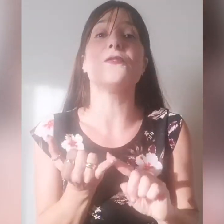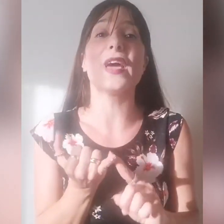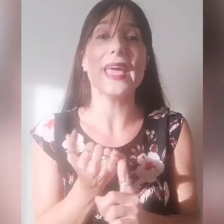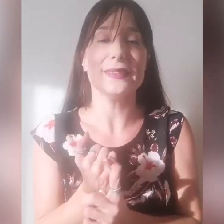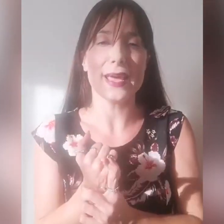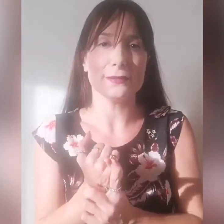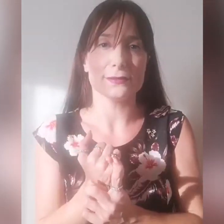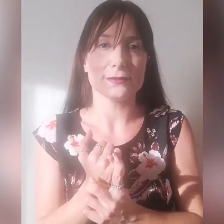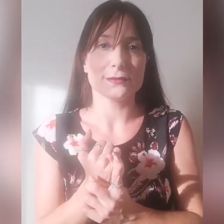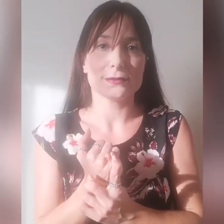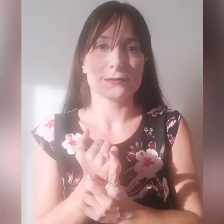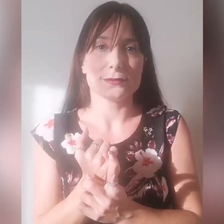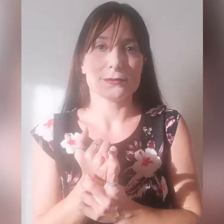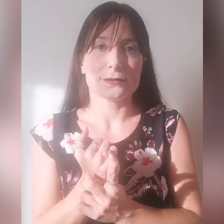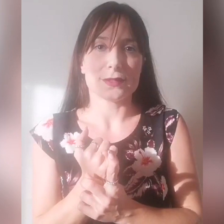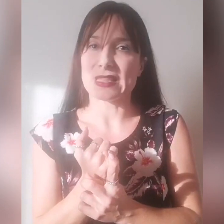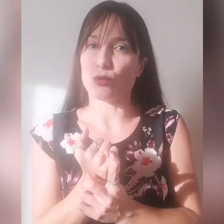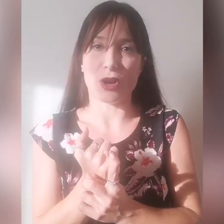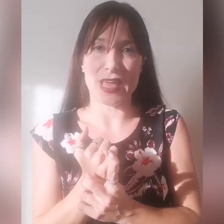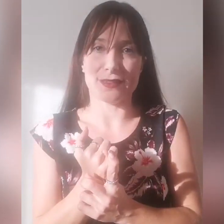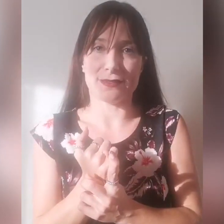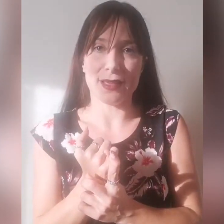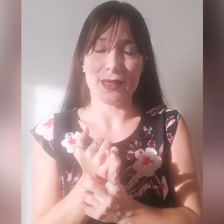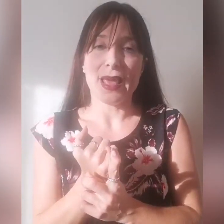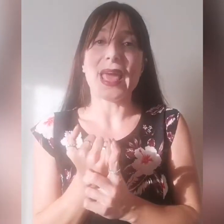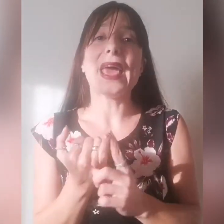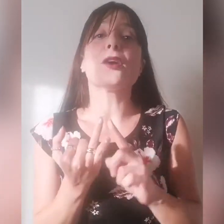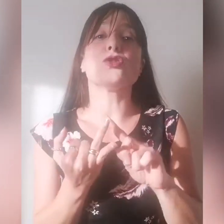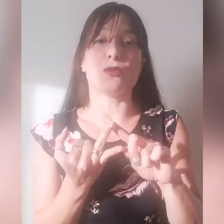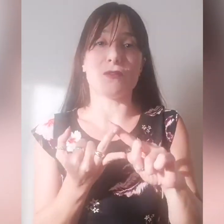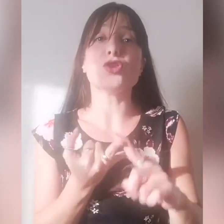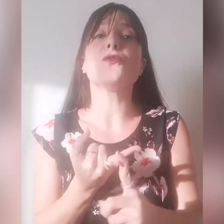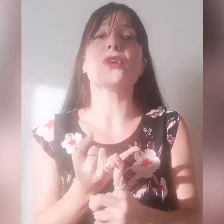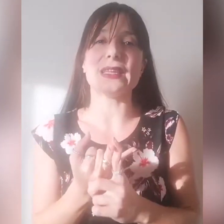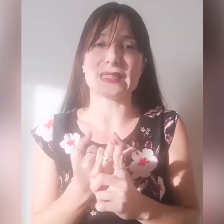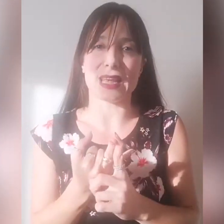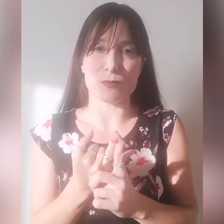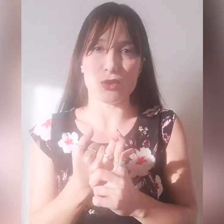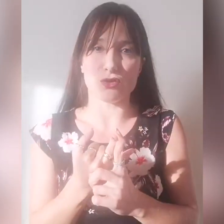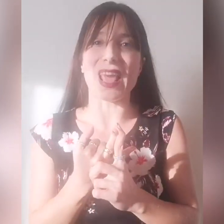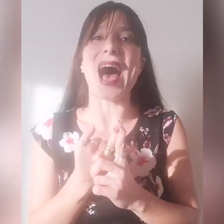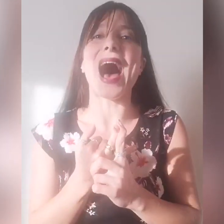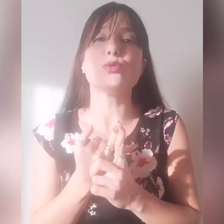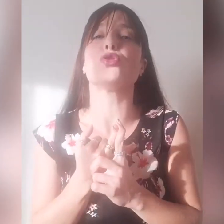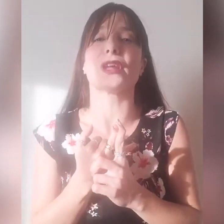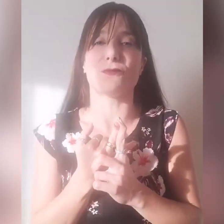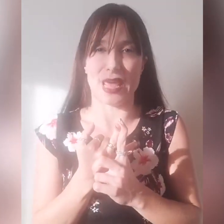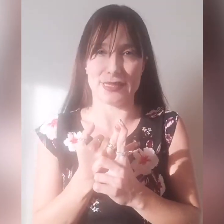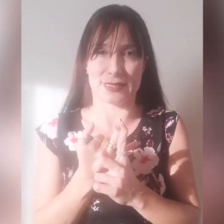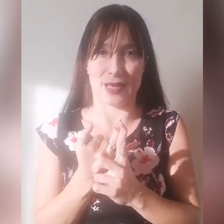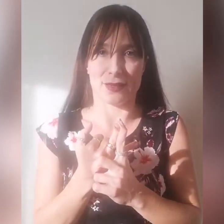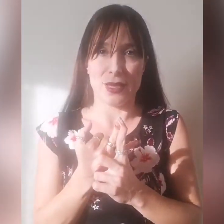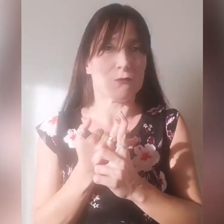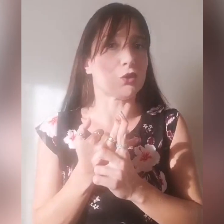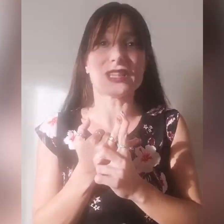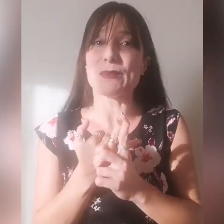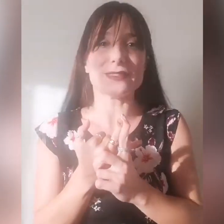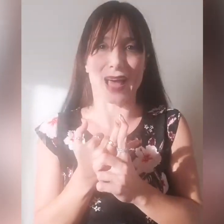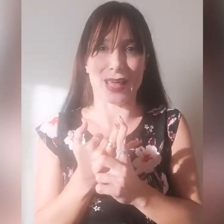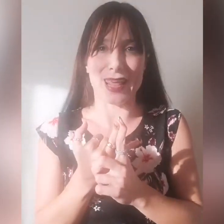fede sicuramente e dove voglio focalizzarmi io di autorevolezza fondamentale